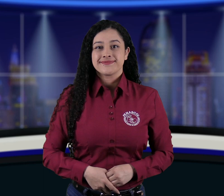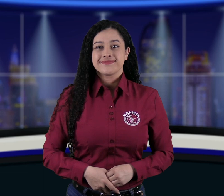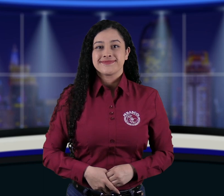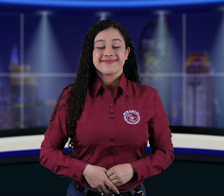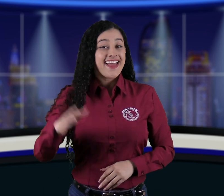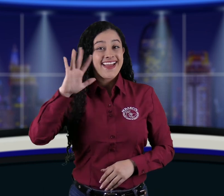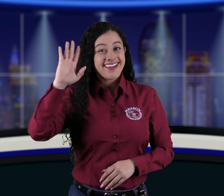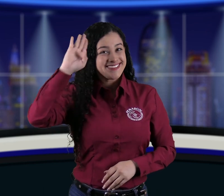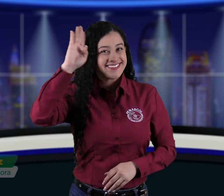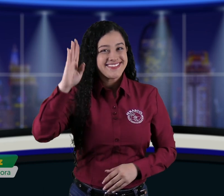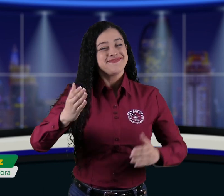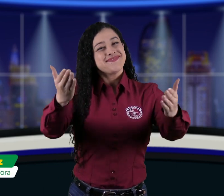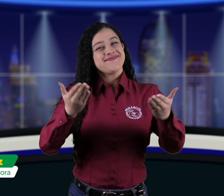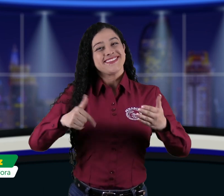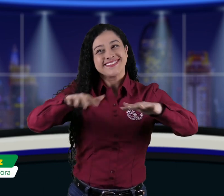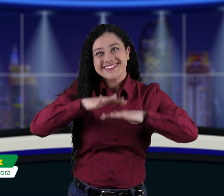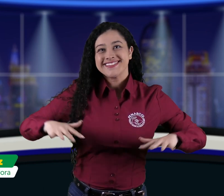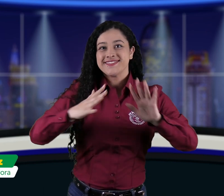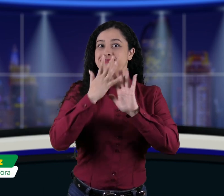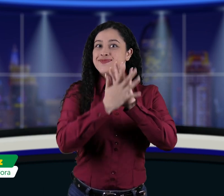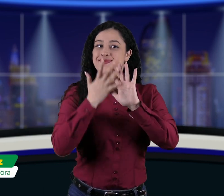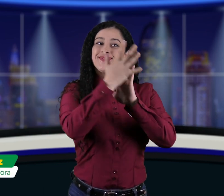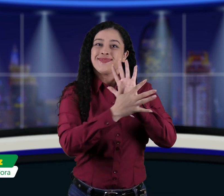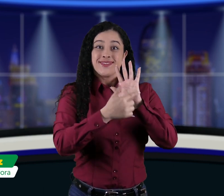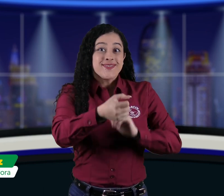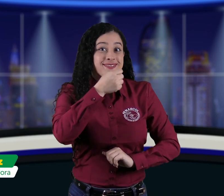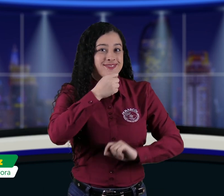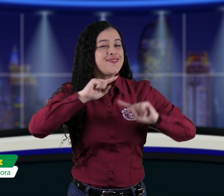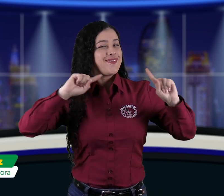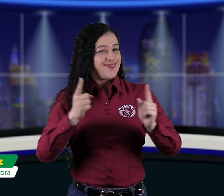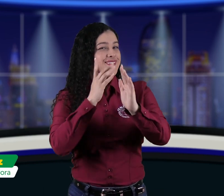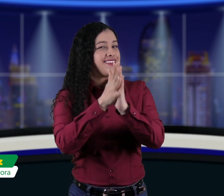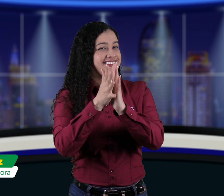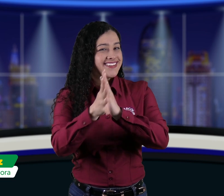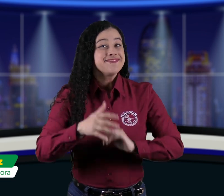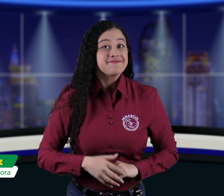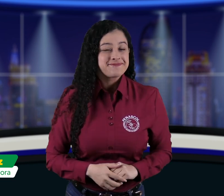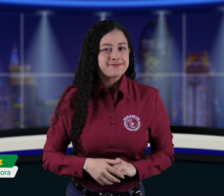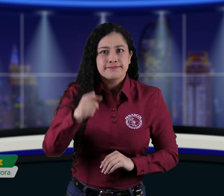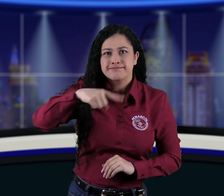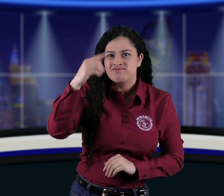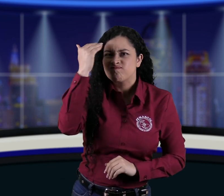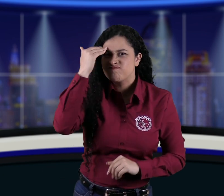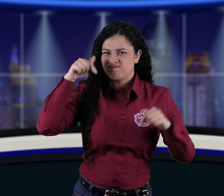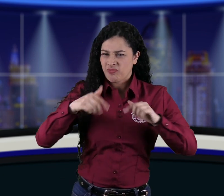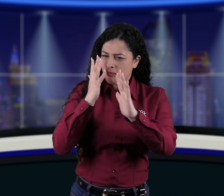¡Hey! ¡Hola! Bienvenidos a un avance de Noticeñales. Las novedades